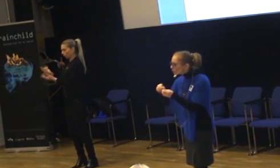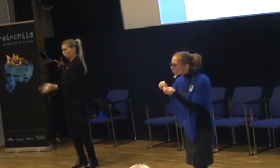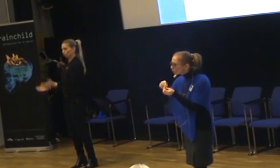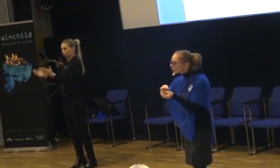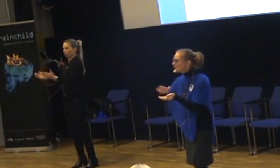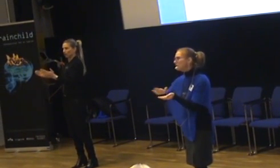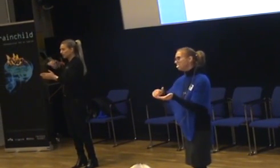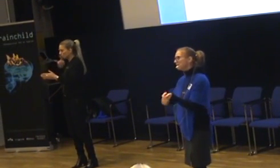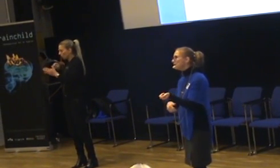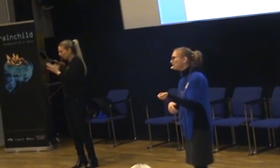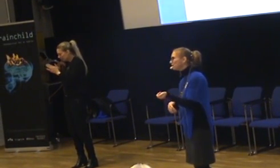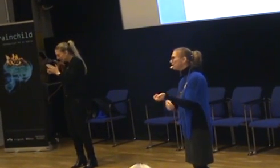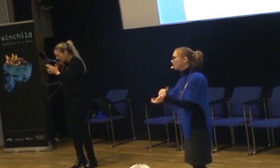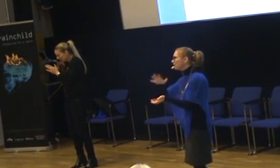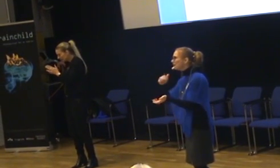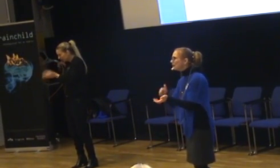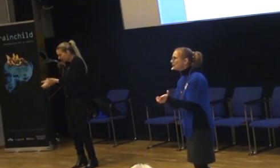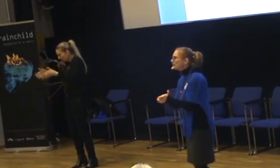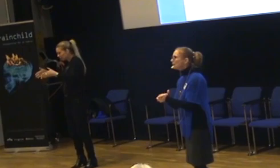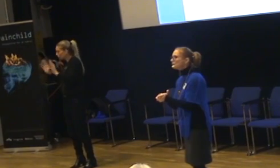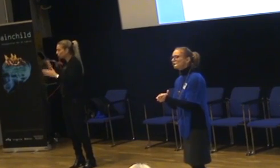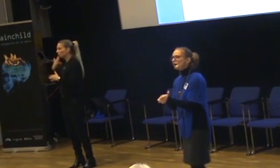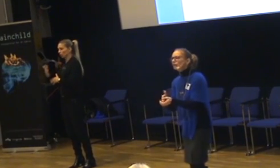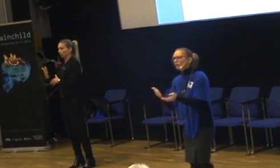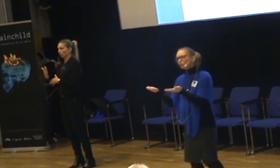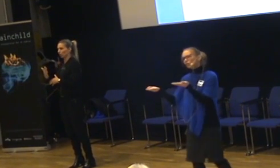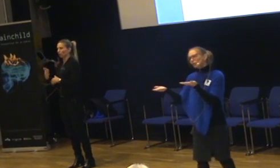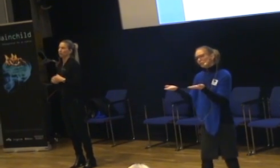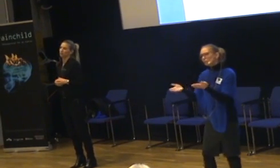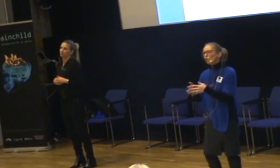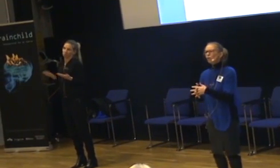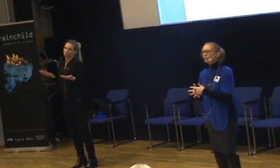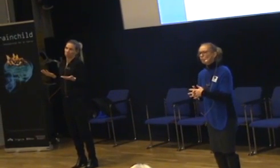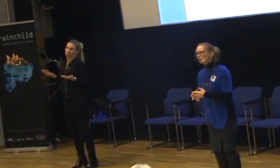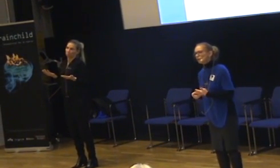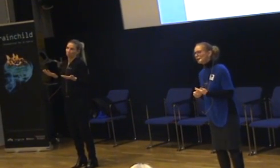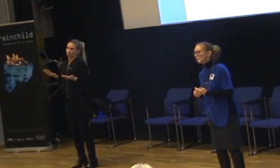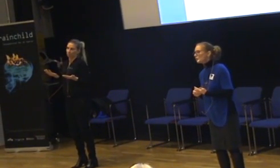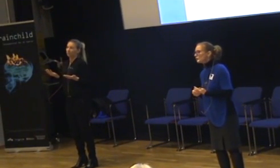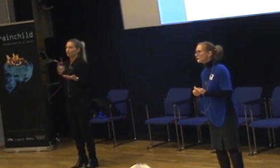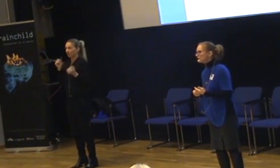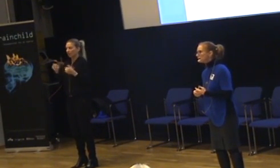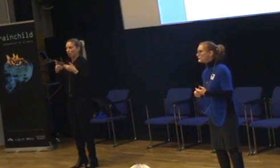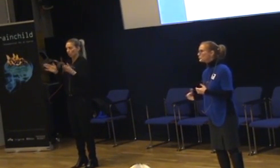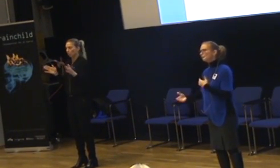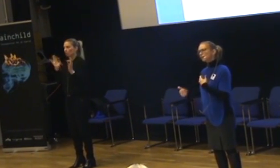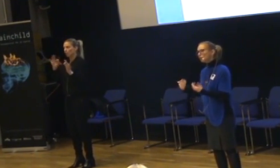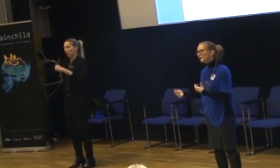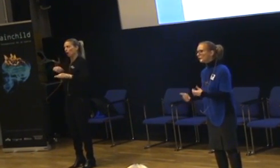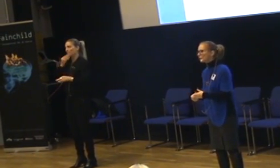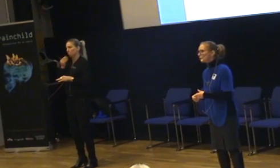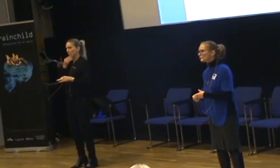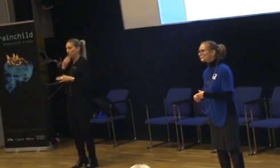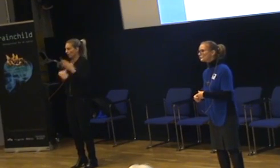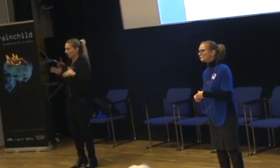smått smått riven i en gratäng eller i en gryta. Så var lite öppna för lite matlagning där. Och de kan gärna